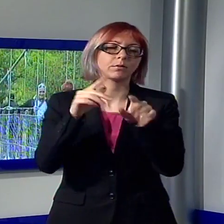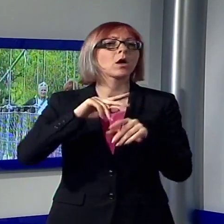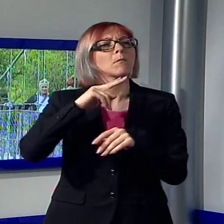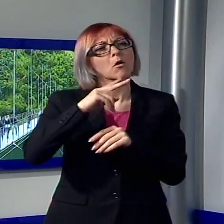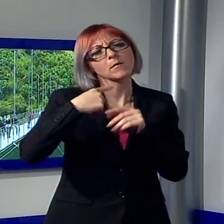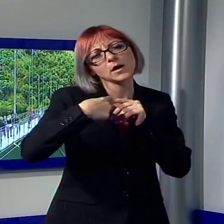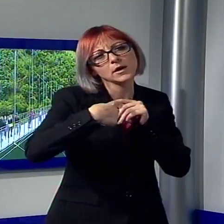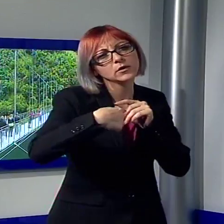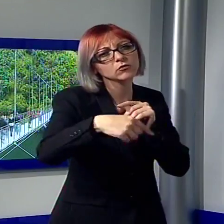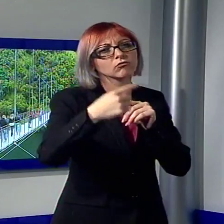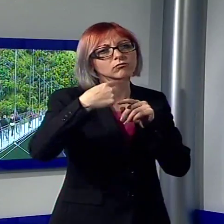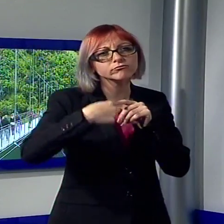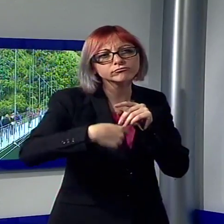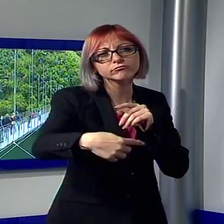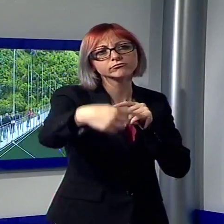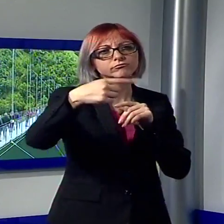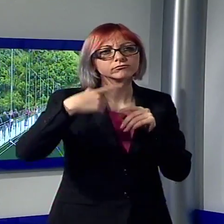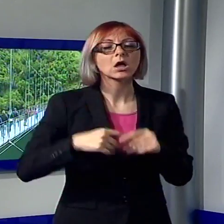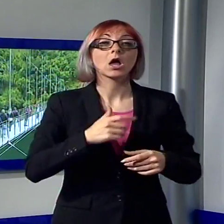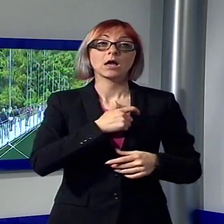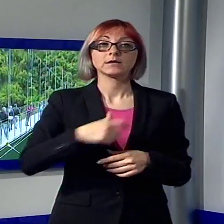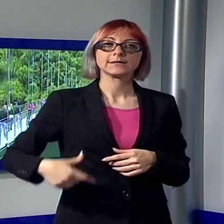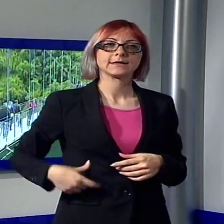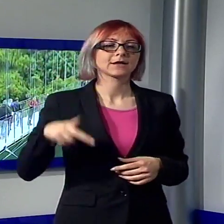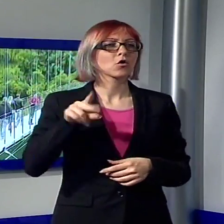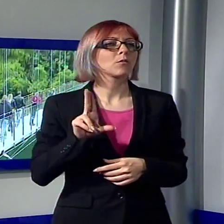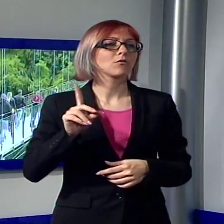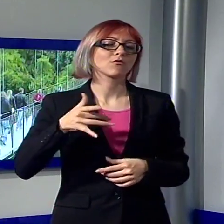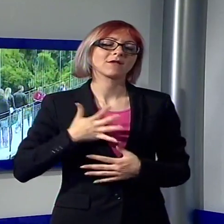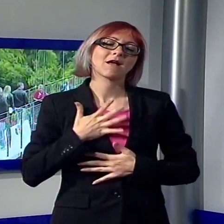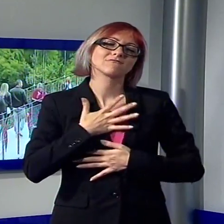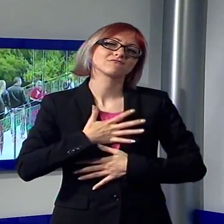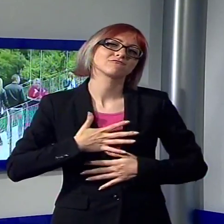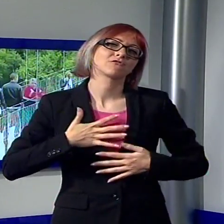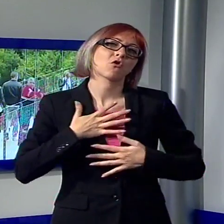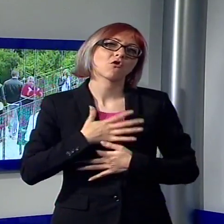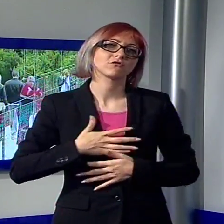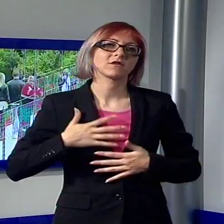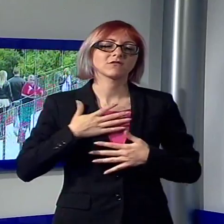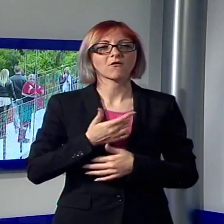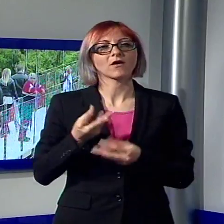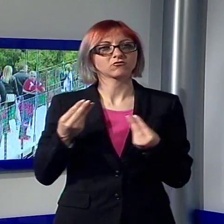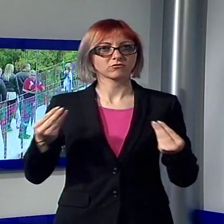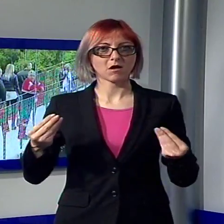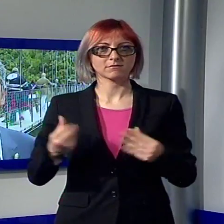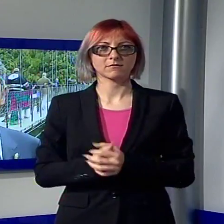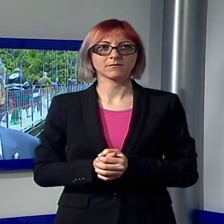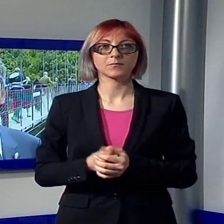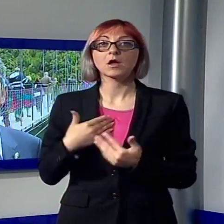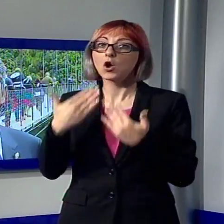soddisfatto dell'opera il sindaco Mario Puglia. Io ringrazio tutti i partecipanti e credo che il comune di Vallisotto con questa